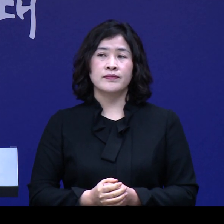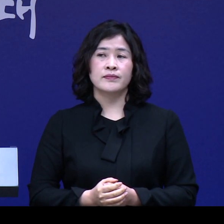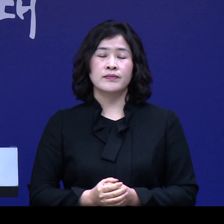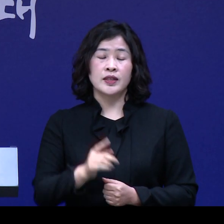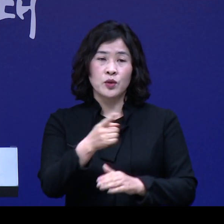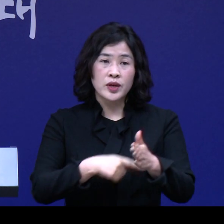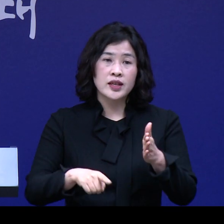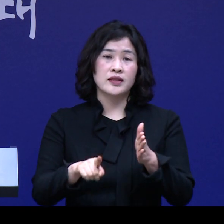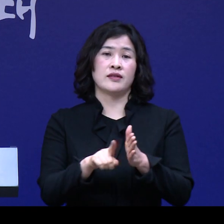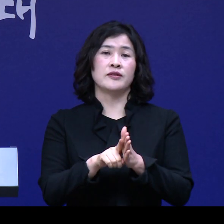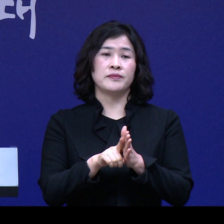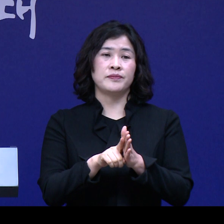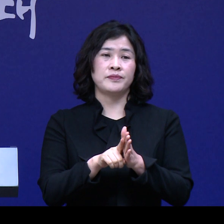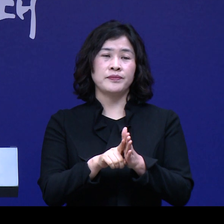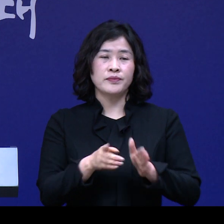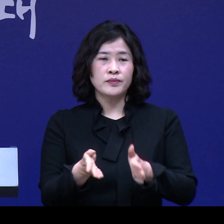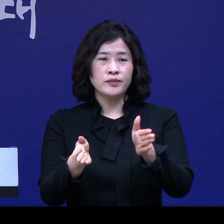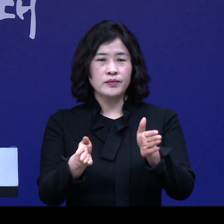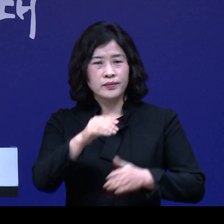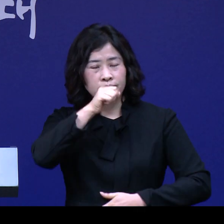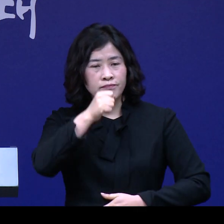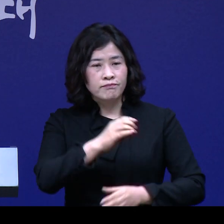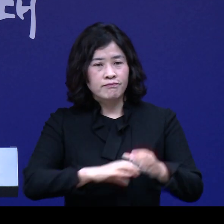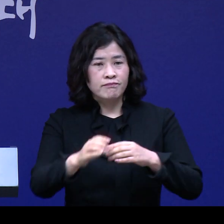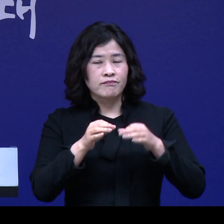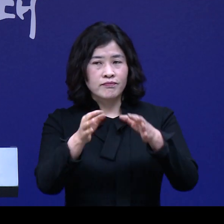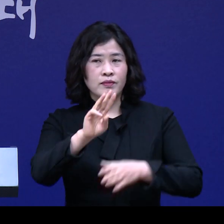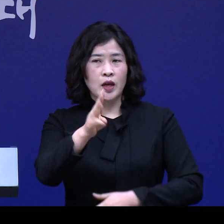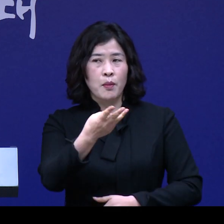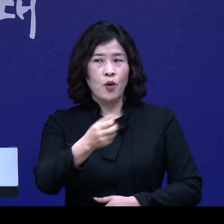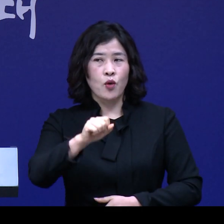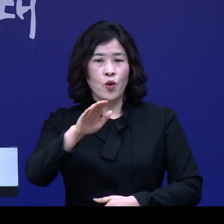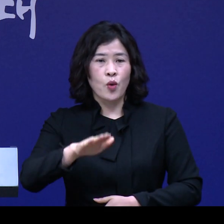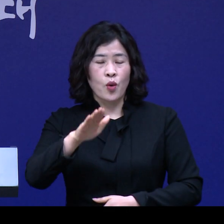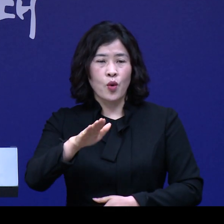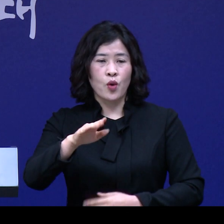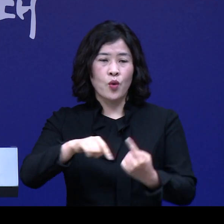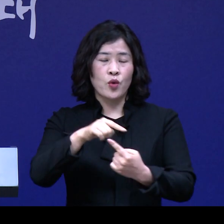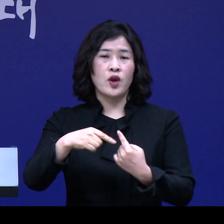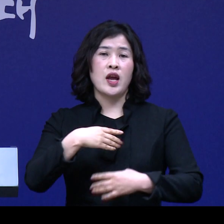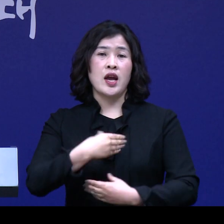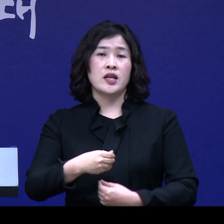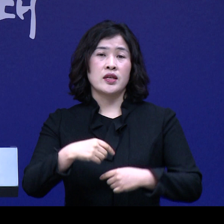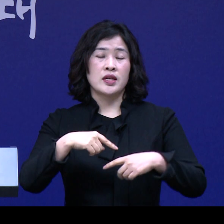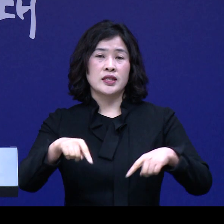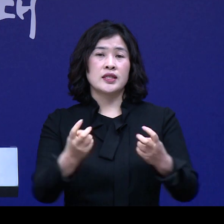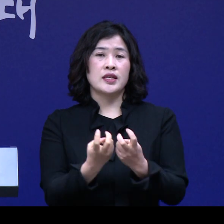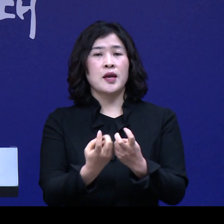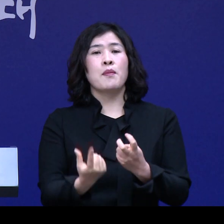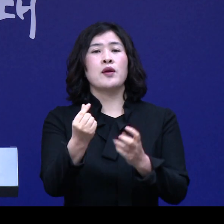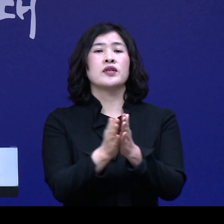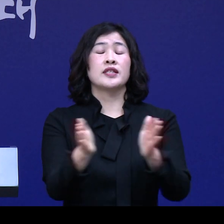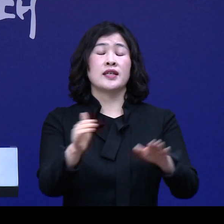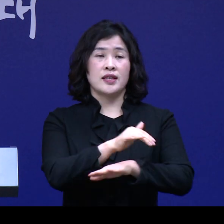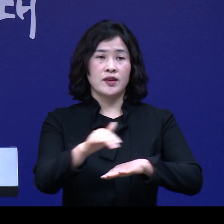이를 위해서 도비를 추가로 투입하여 300억 원 규모의 경영지원시책을 즉각 시행을